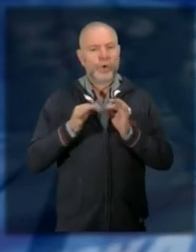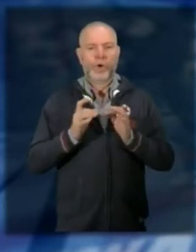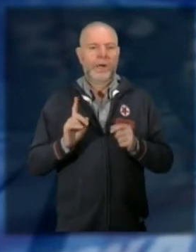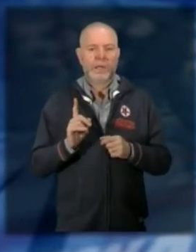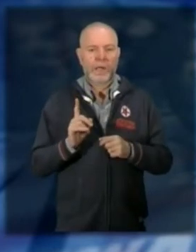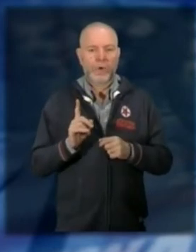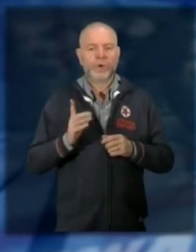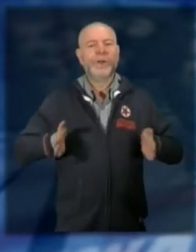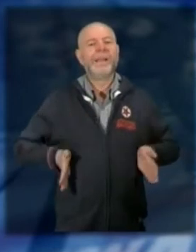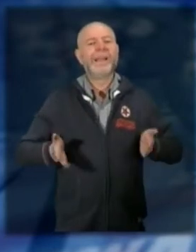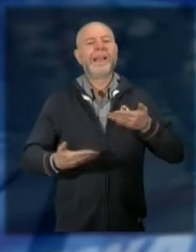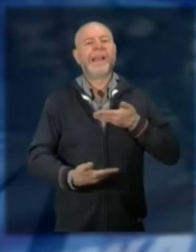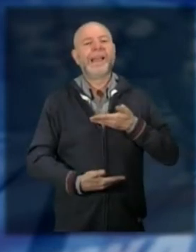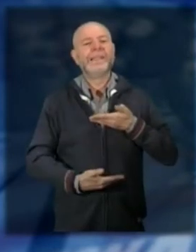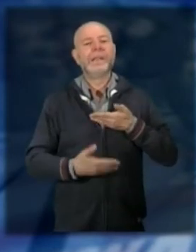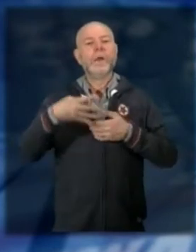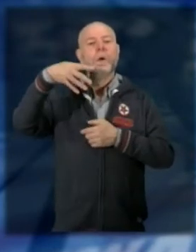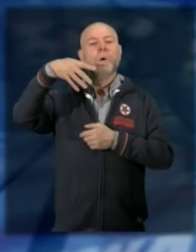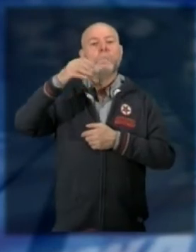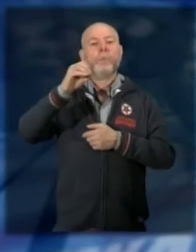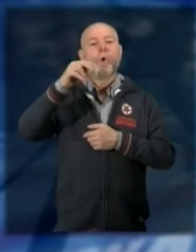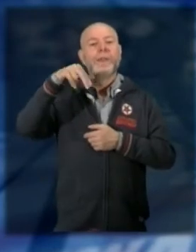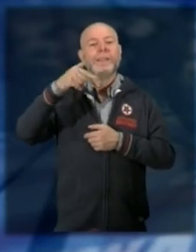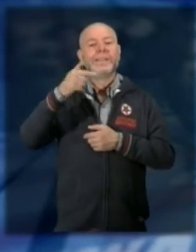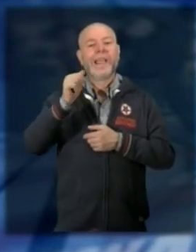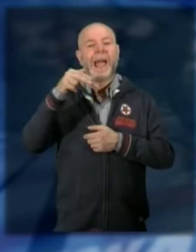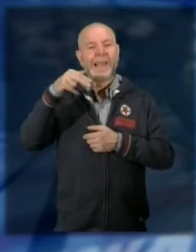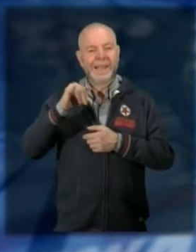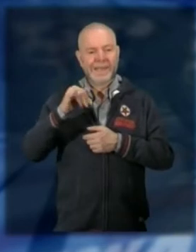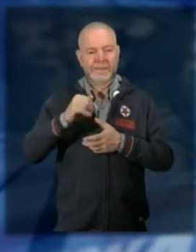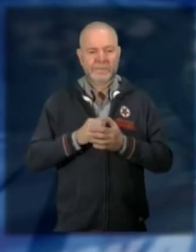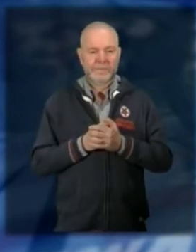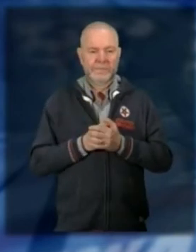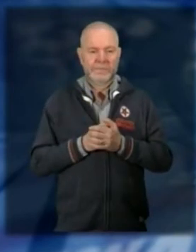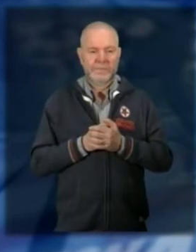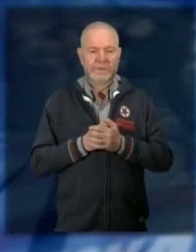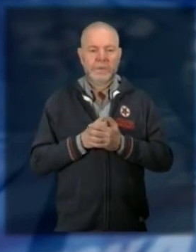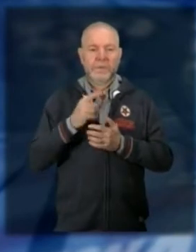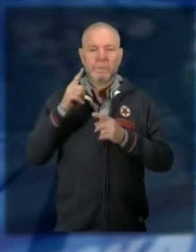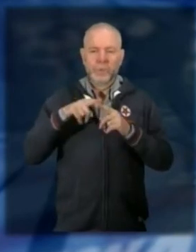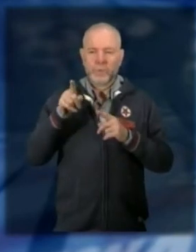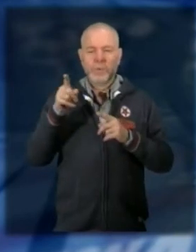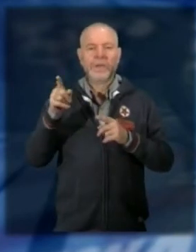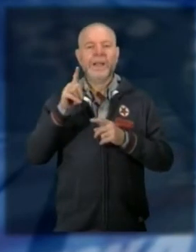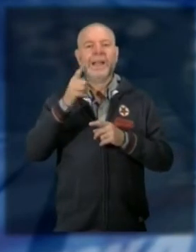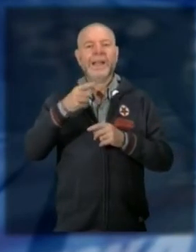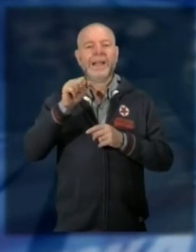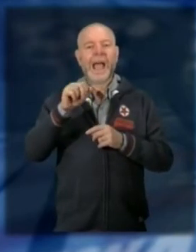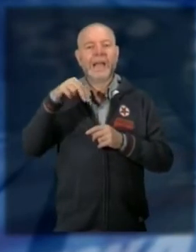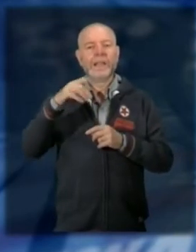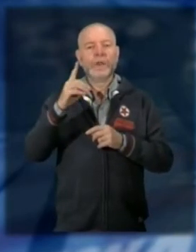la candidatura nello specifico di Montani ma anche di Elena, forse io ancora di più della Elena Gandolfi